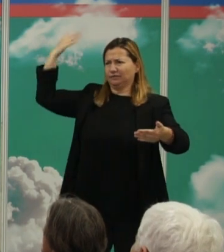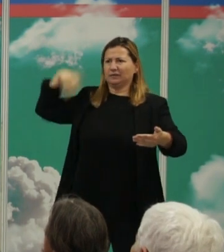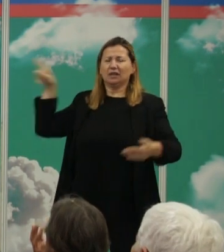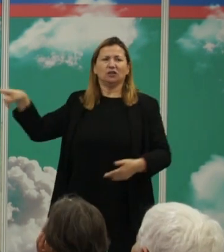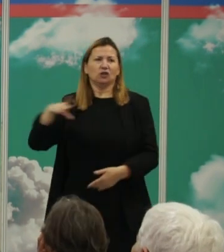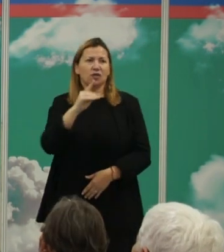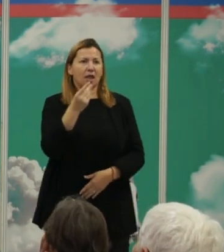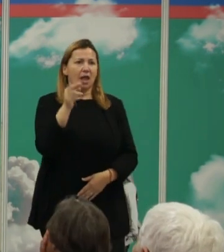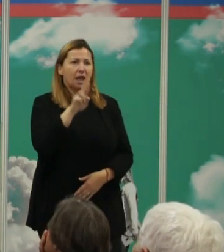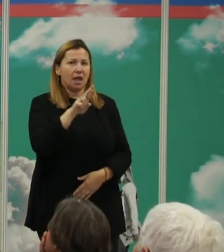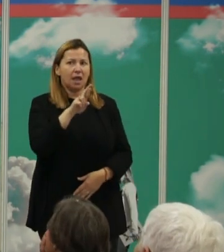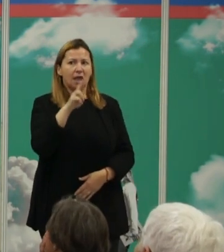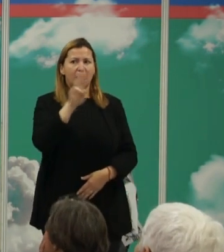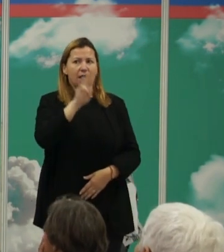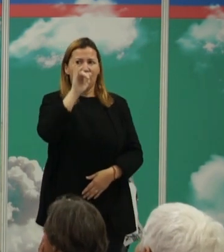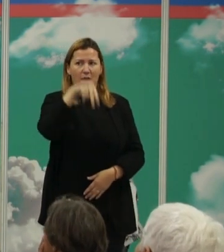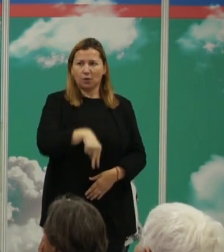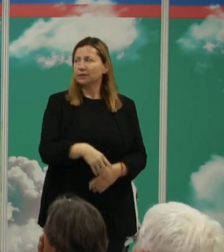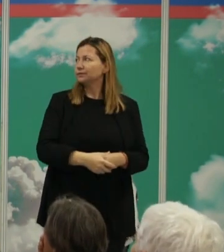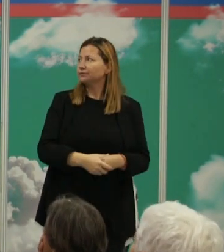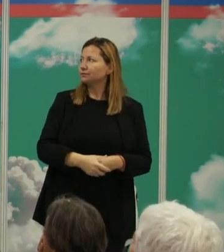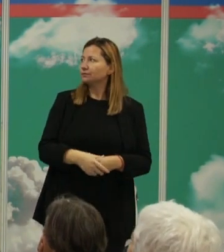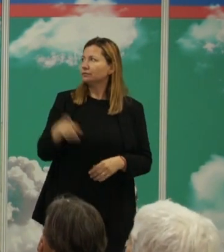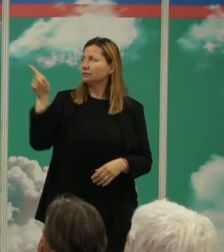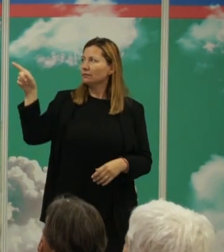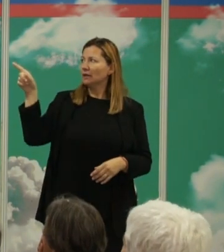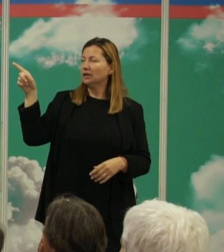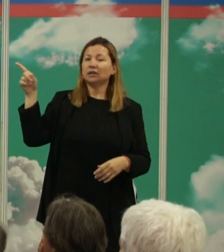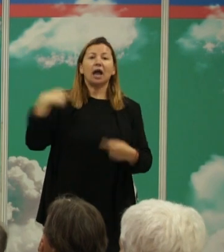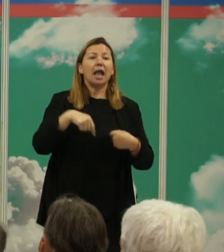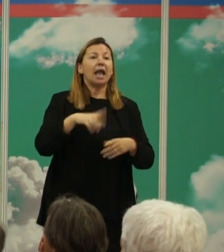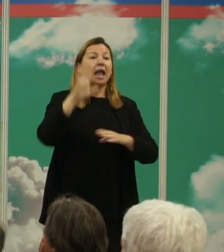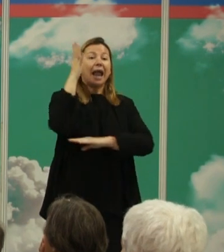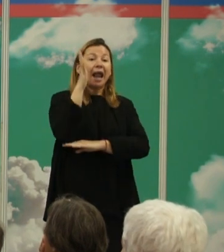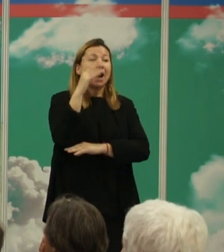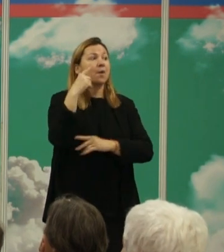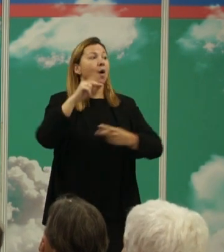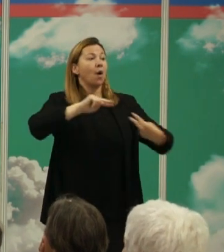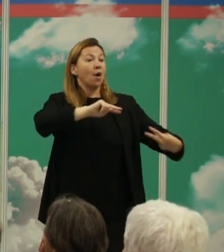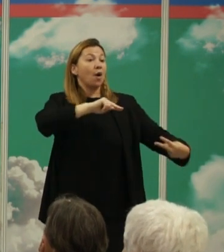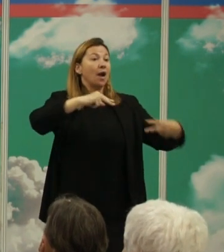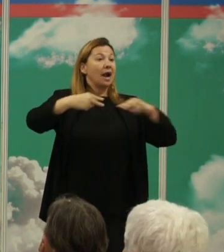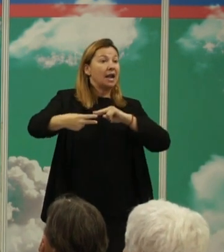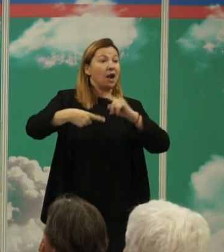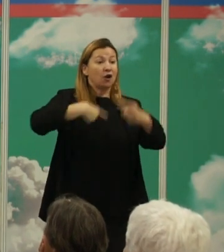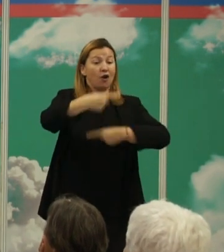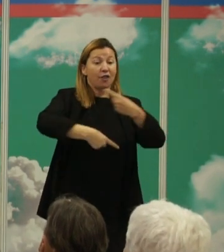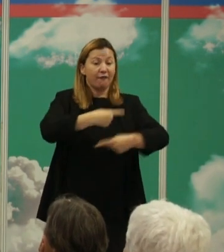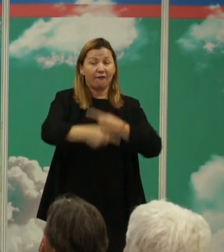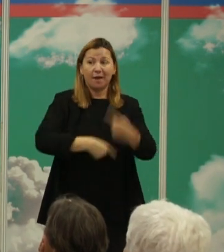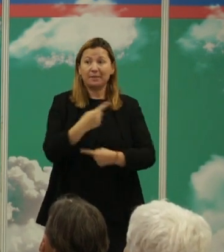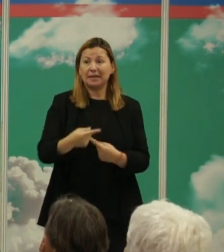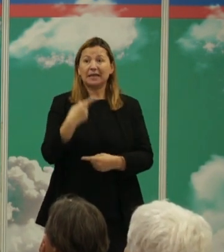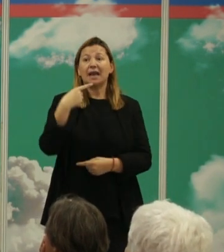en el pasado somero esto sería el árbol genealógico de familia de mamíferos en este caso de primates de Charles